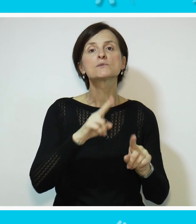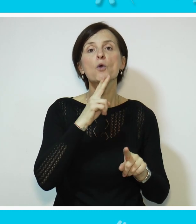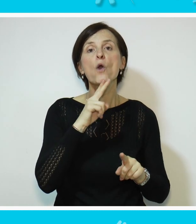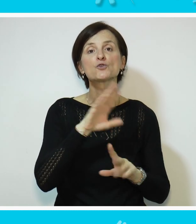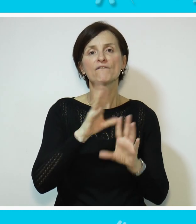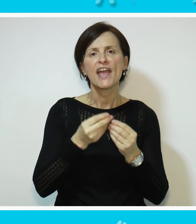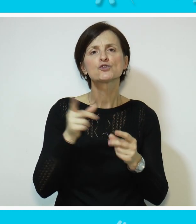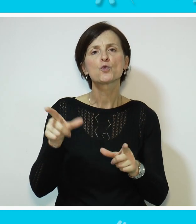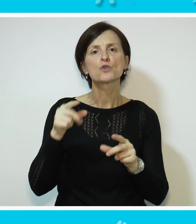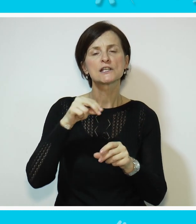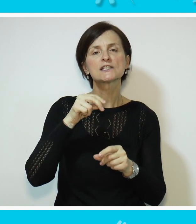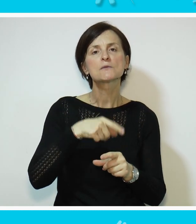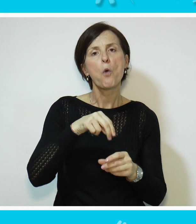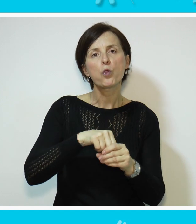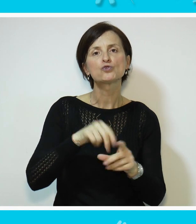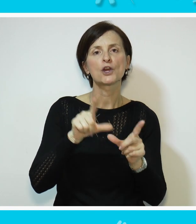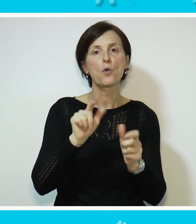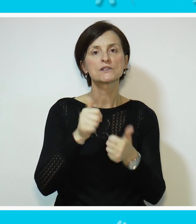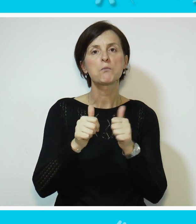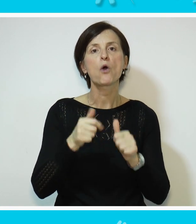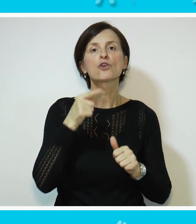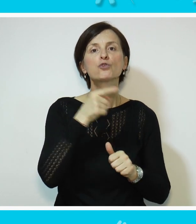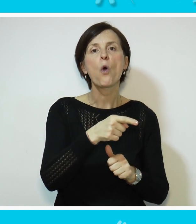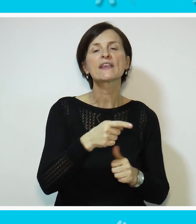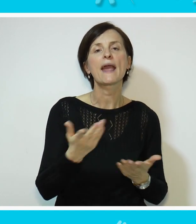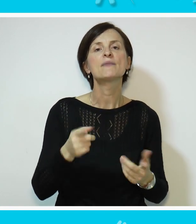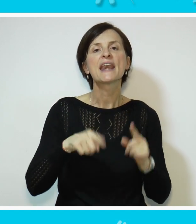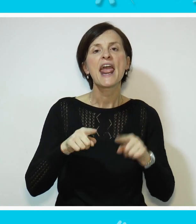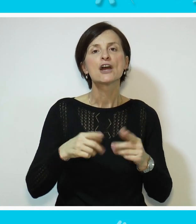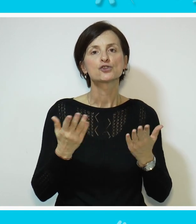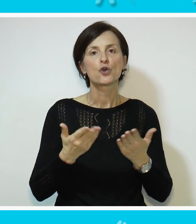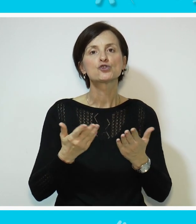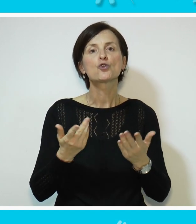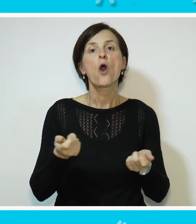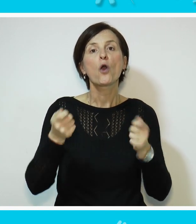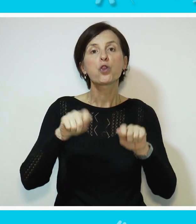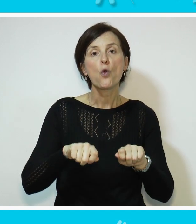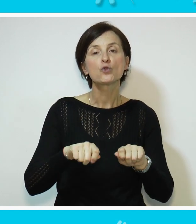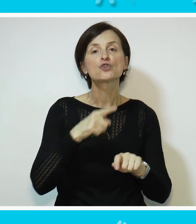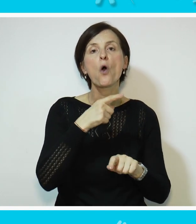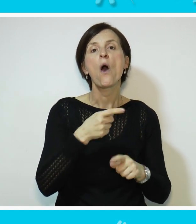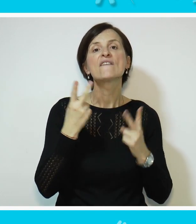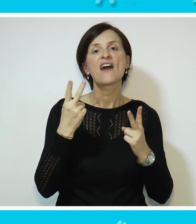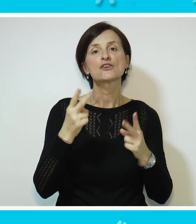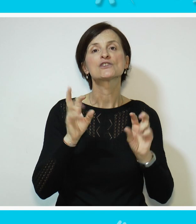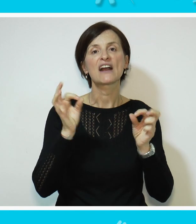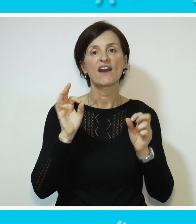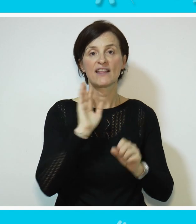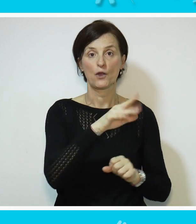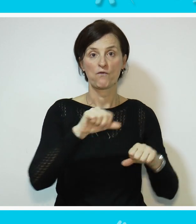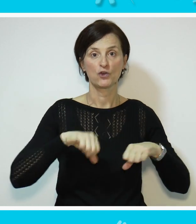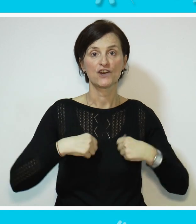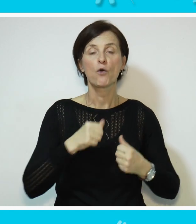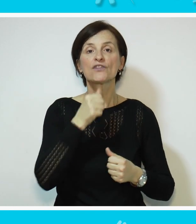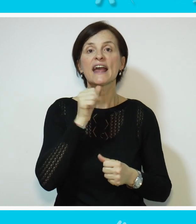pogotovo oni koji su već uključeni u sport, ćete čuti da je to nešto što je ključno utjecavo na kvalitet njihovog